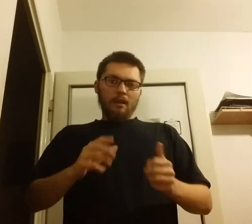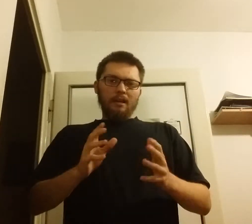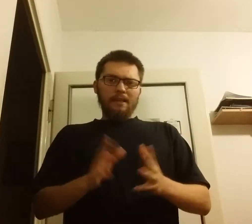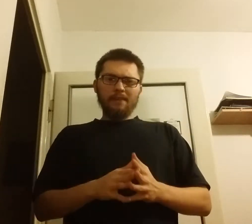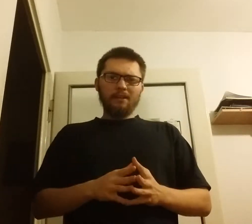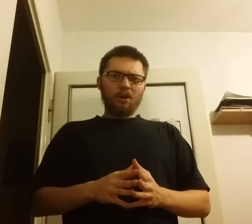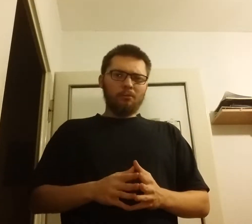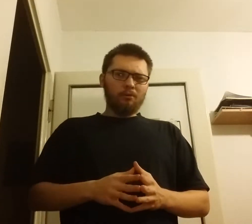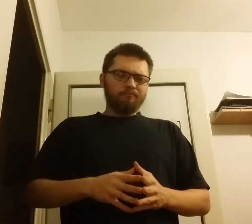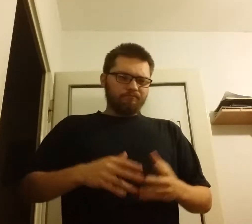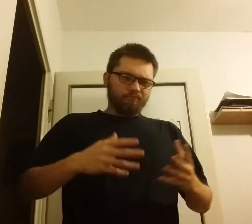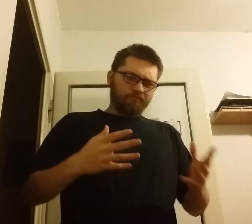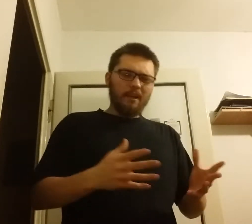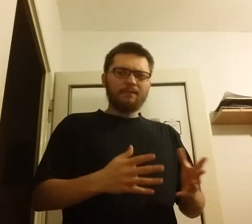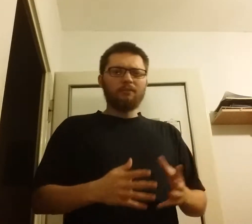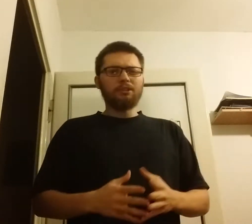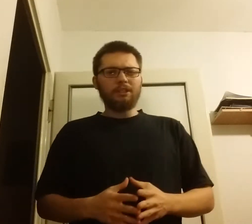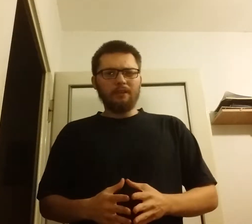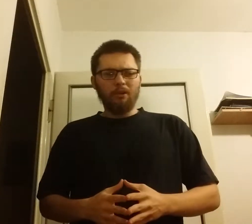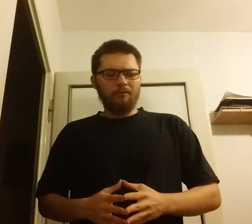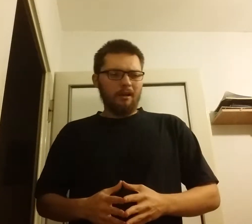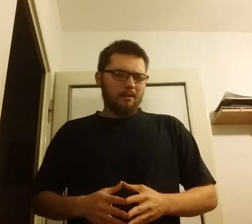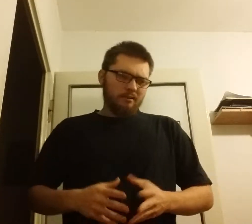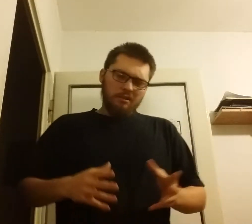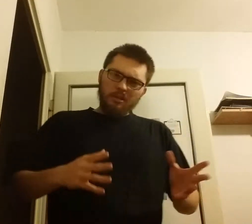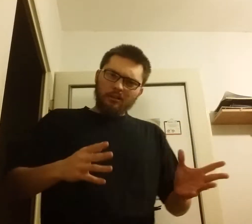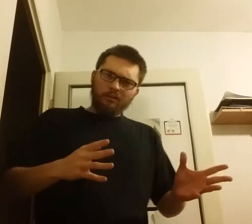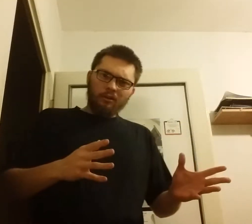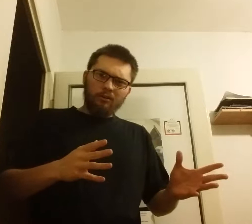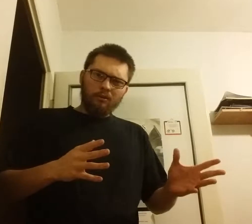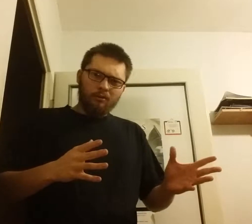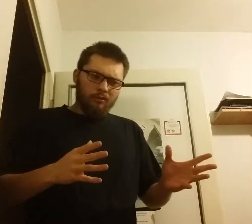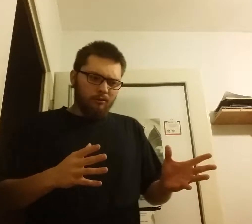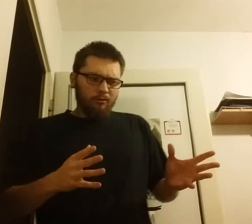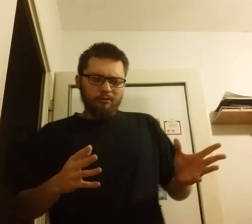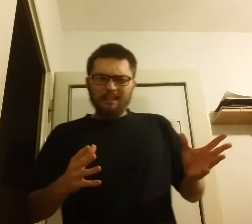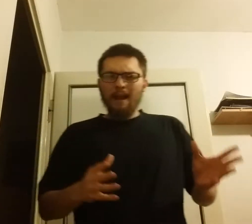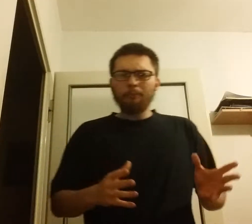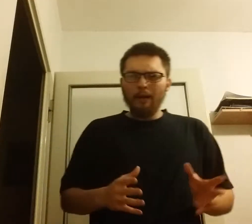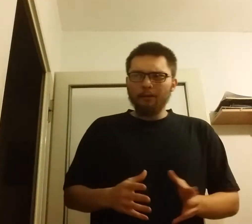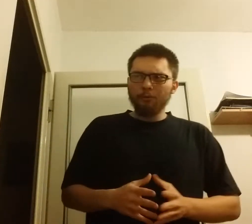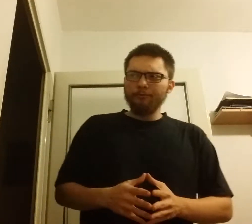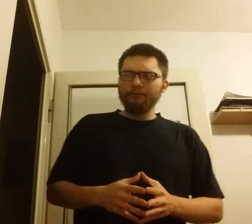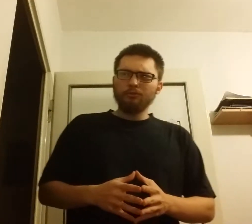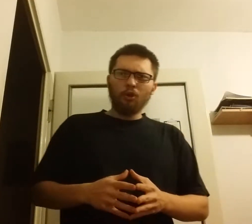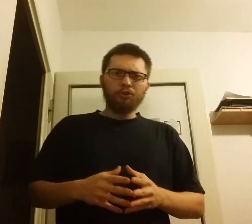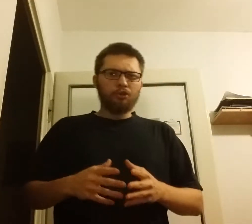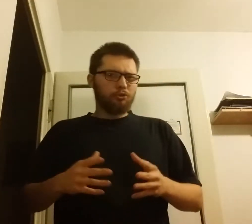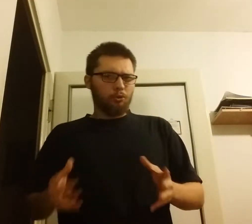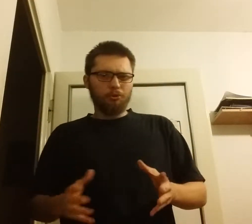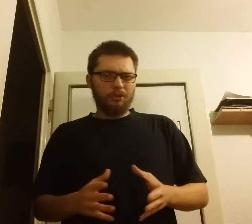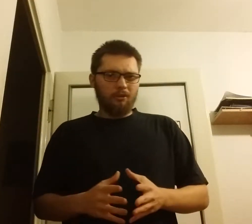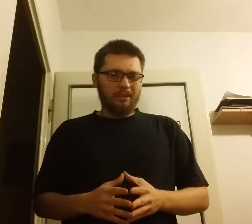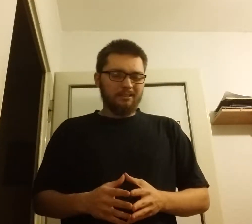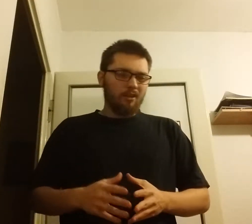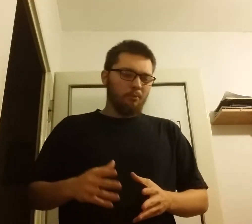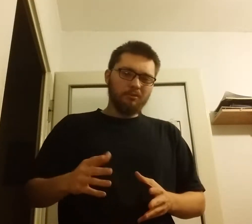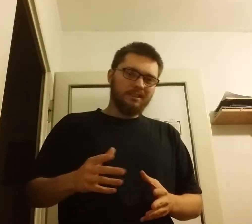Jak wiadomo, I wojna światowa to dla Polaków dość trudny okres. No bo z